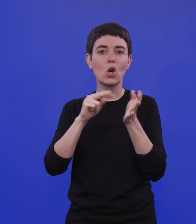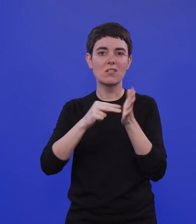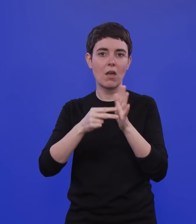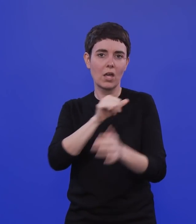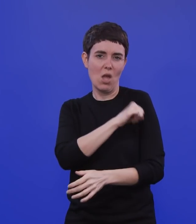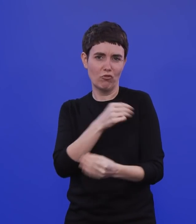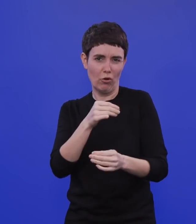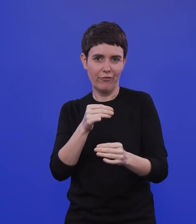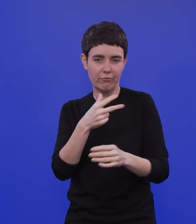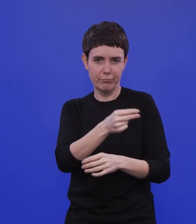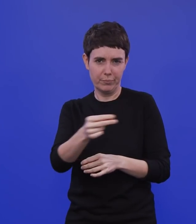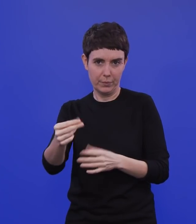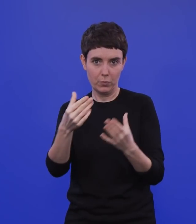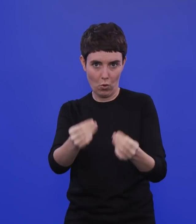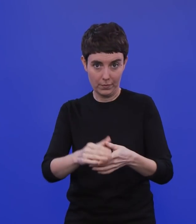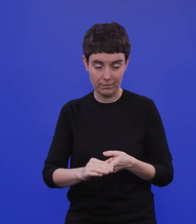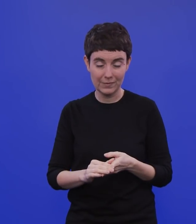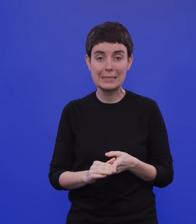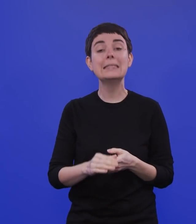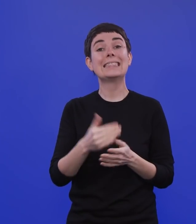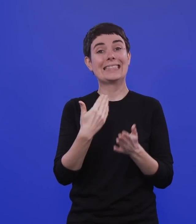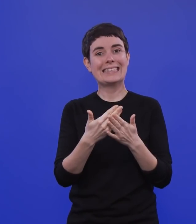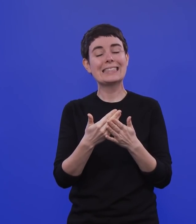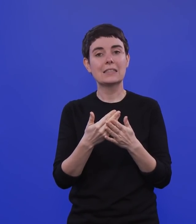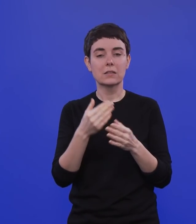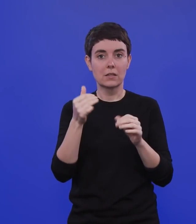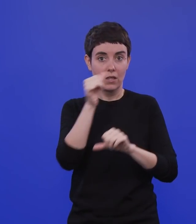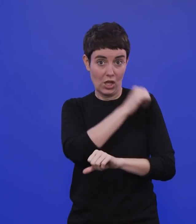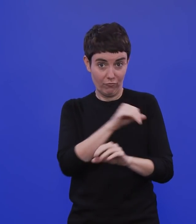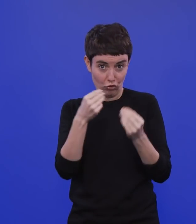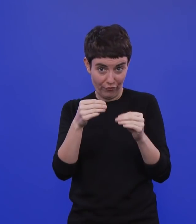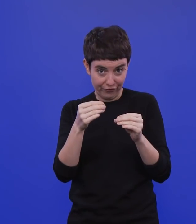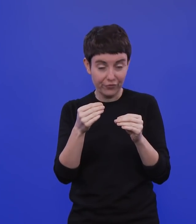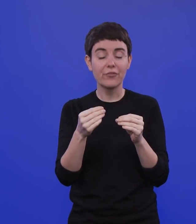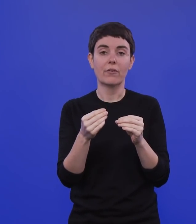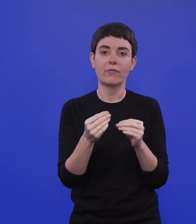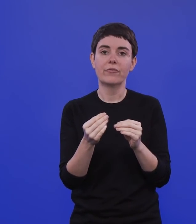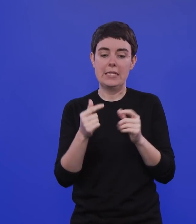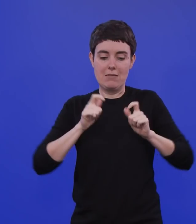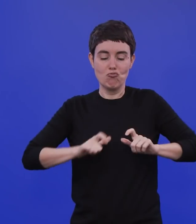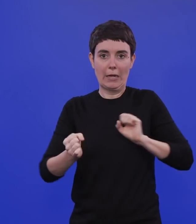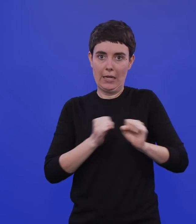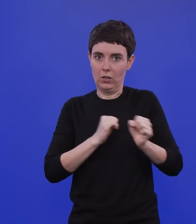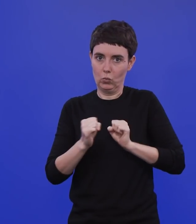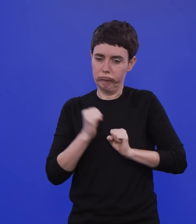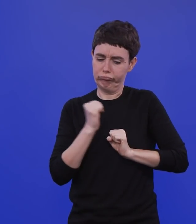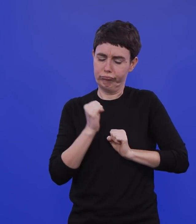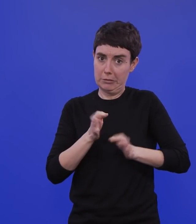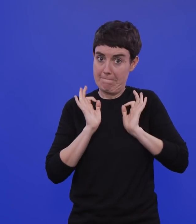starke Immunreaktion macht. Und die Daten, die vorliegen, die lassen jetzt nicht vermuten, dass die britische